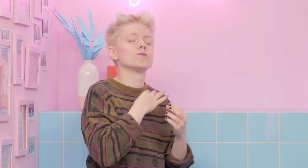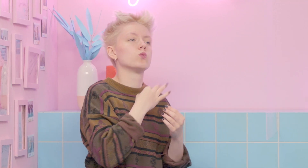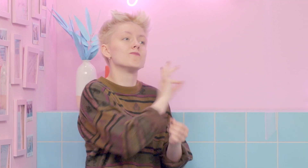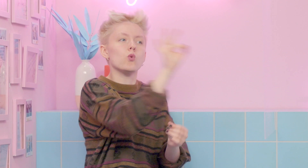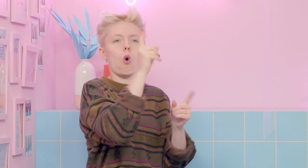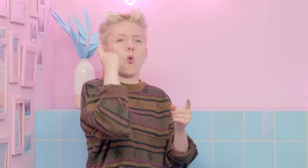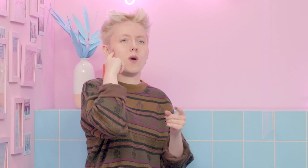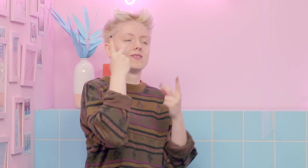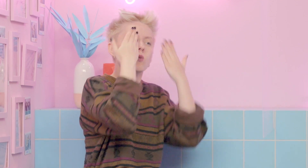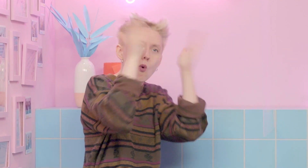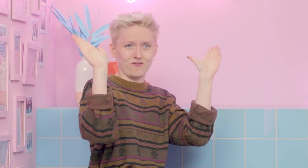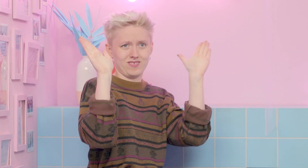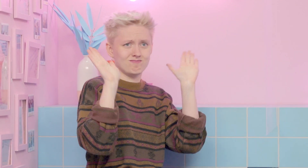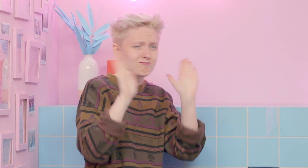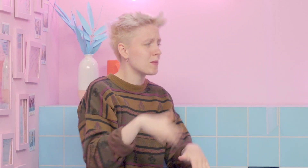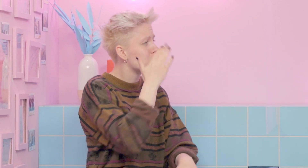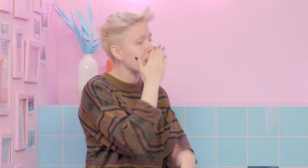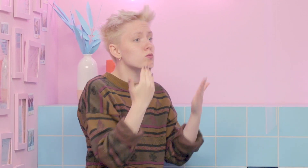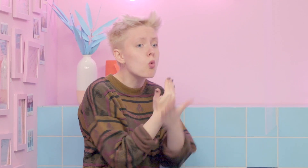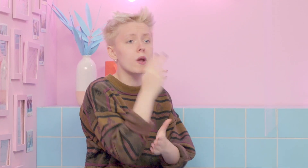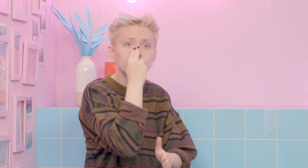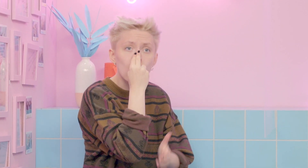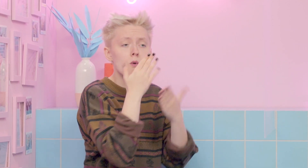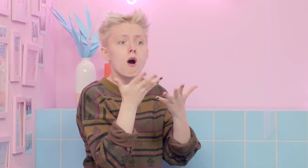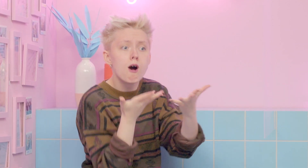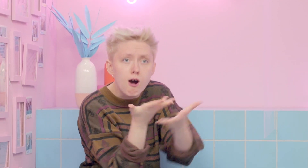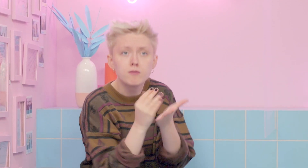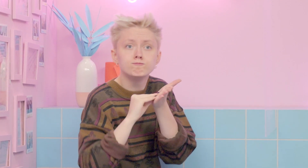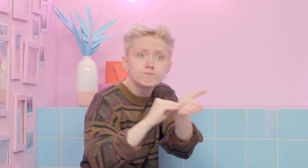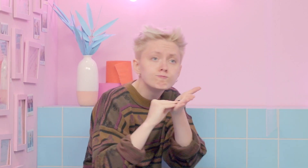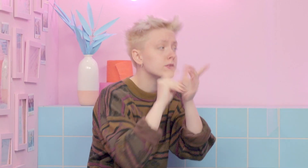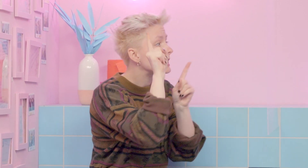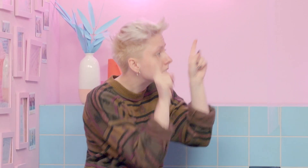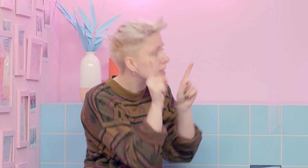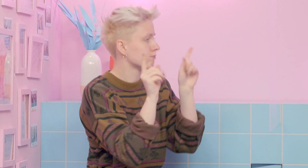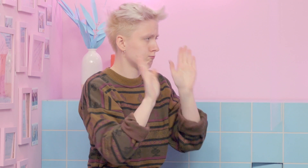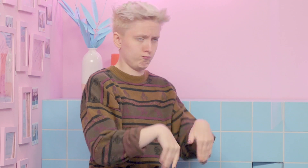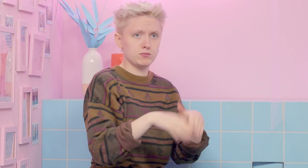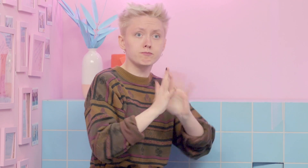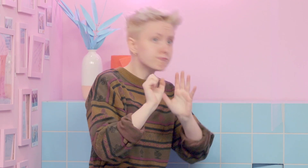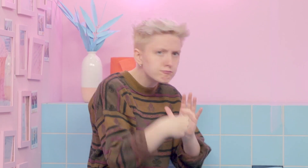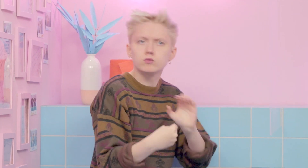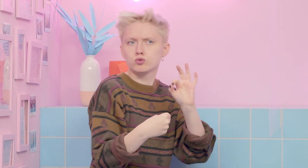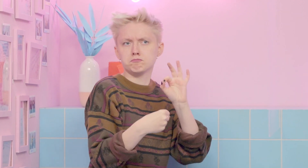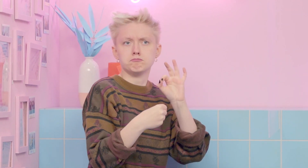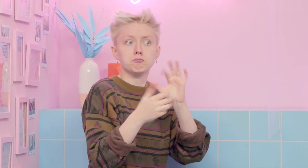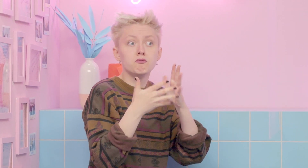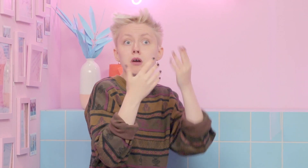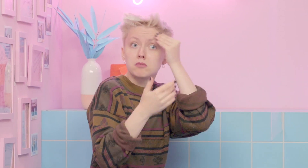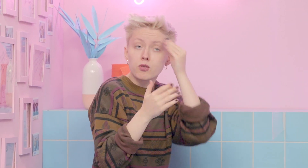offen sind und so ein bisschen neugierig darauf, sich auch mal zu probieren, wie man sonst noch so kommunizieren kann. Und vielleicht auch Lust haben, mal Gebärden zu lernen in